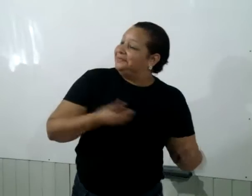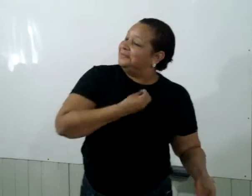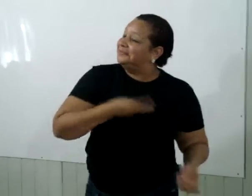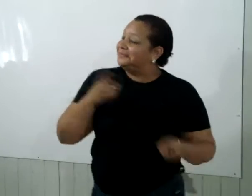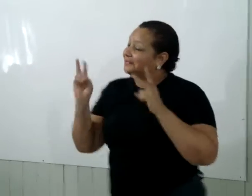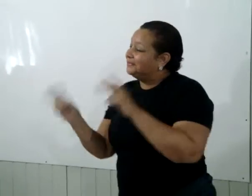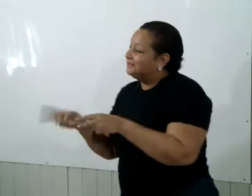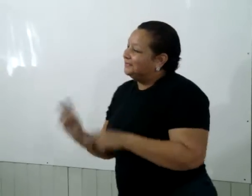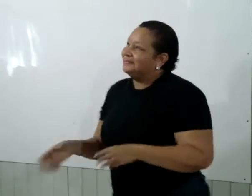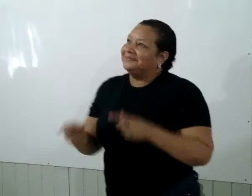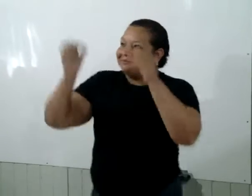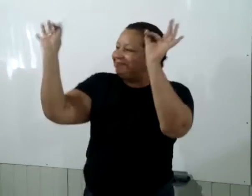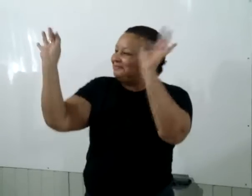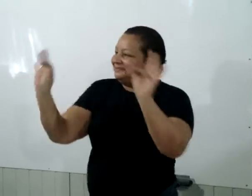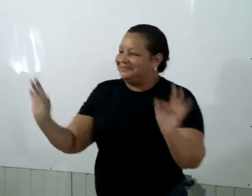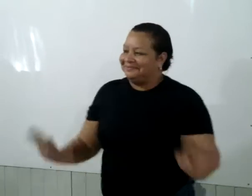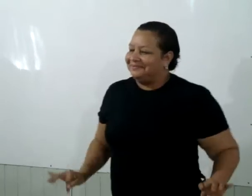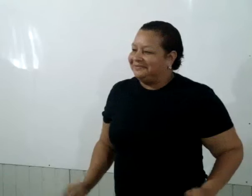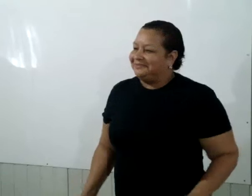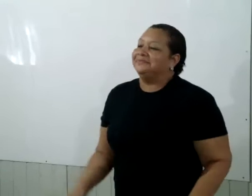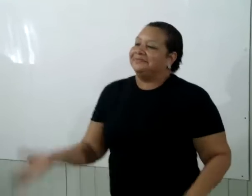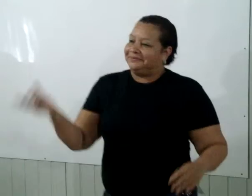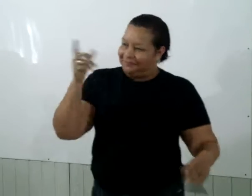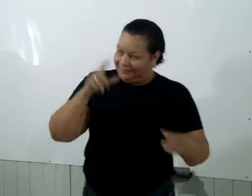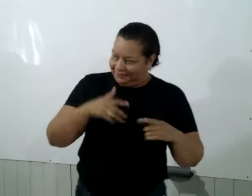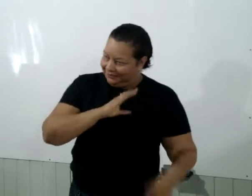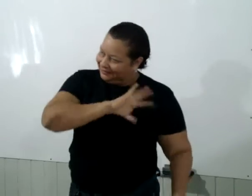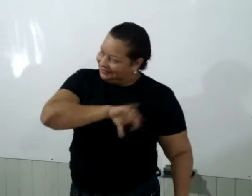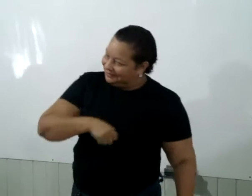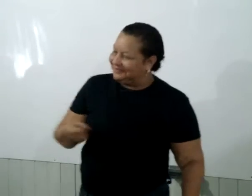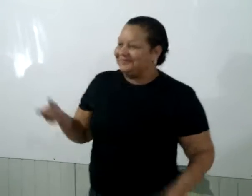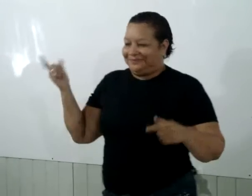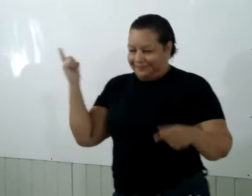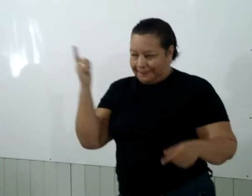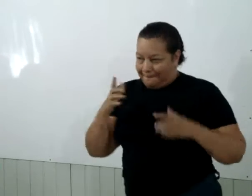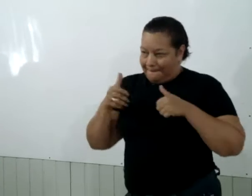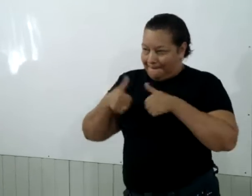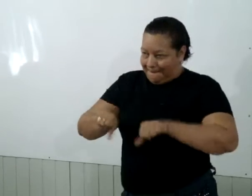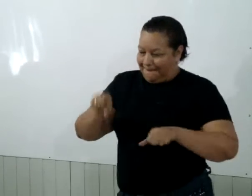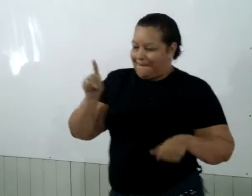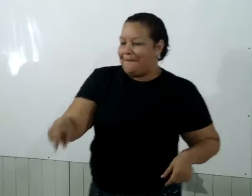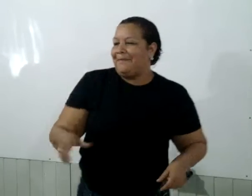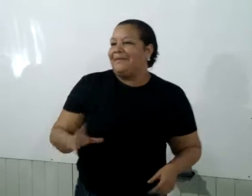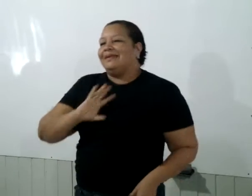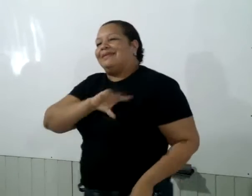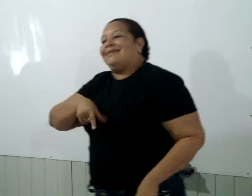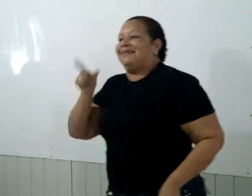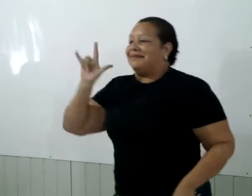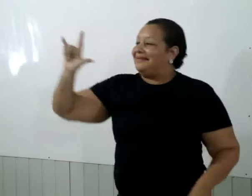inconsciente brilha Eu não vou ouro porque está aqui Amor, eu não vou